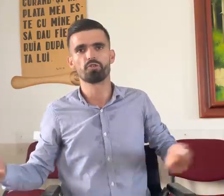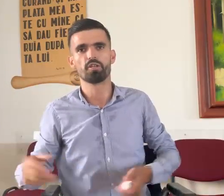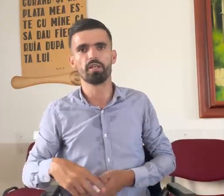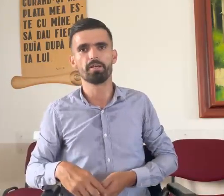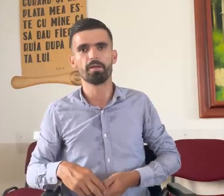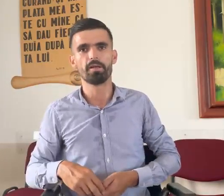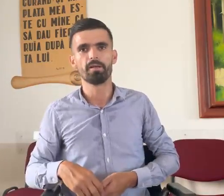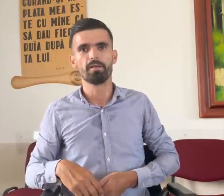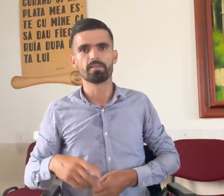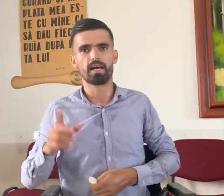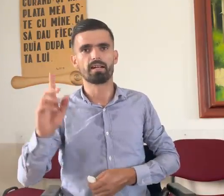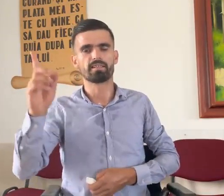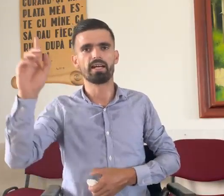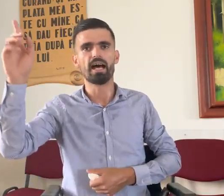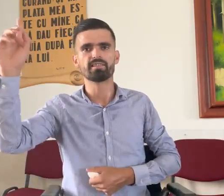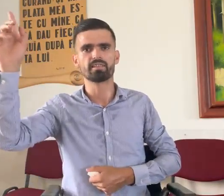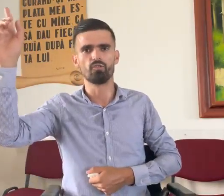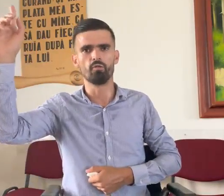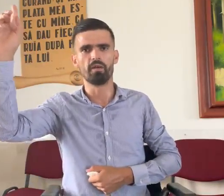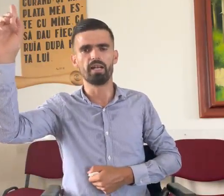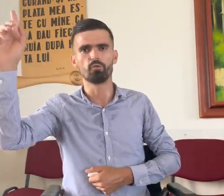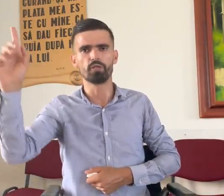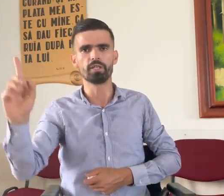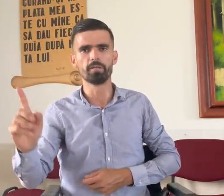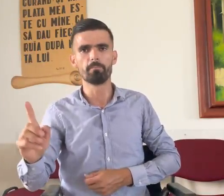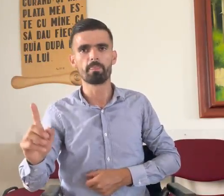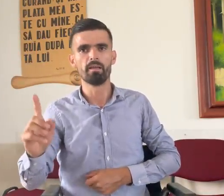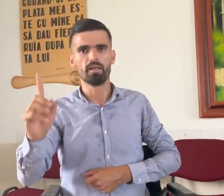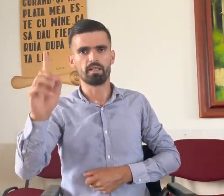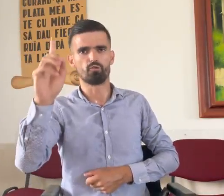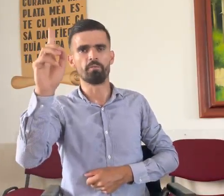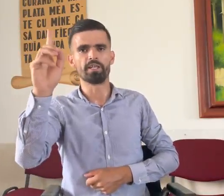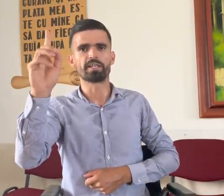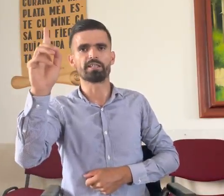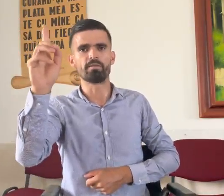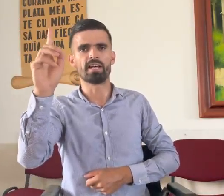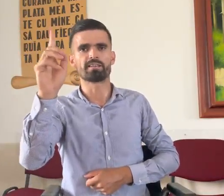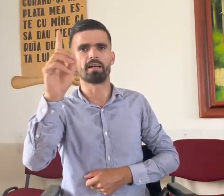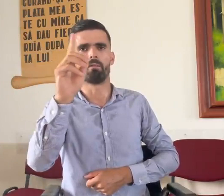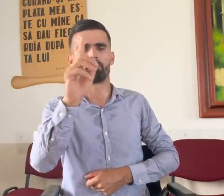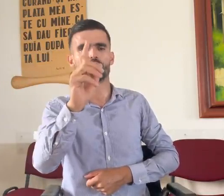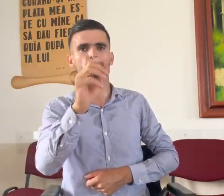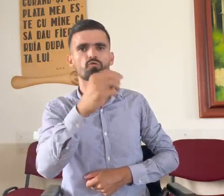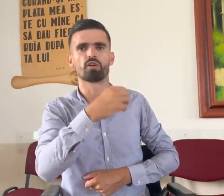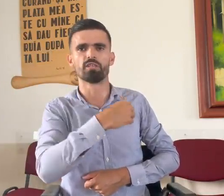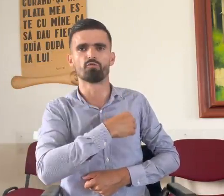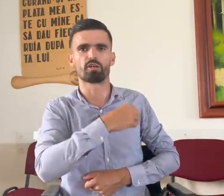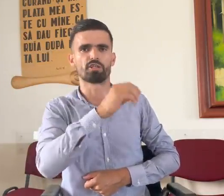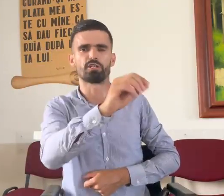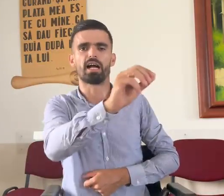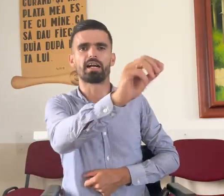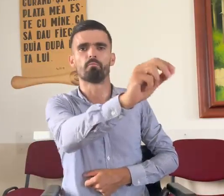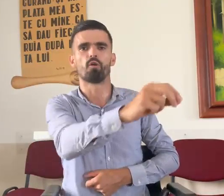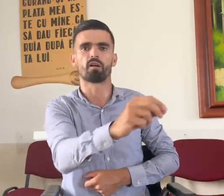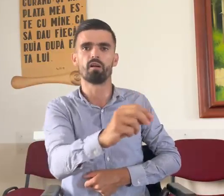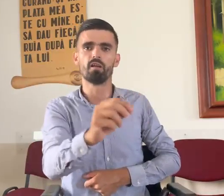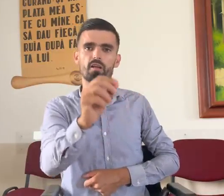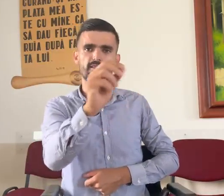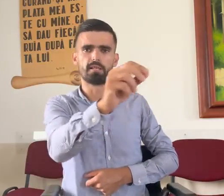știi. Dar trăiască în numele lui. Că duminică dimineața m-am dus cu gândul că și dacă mor, să